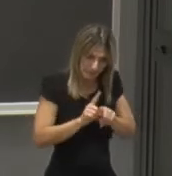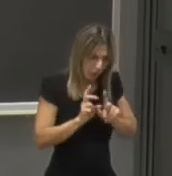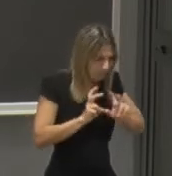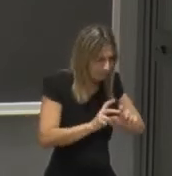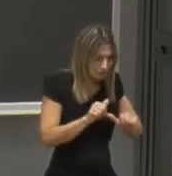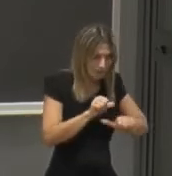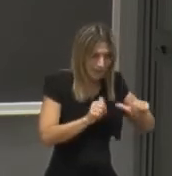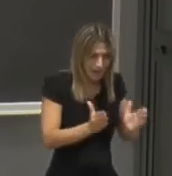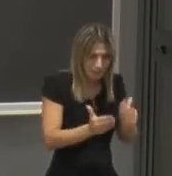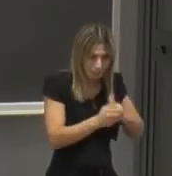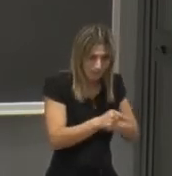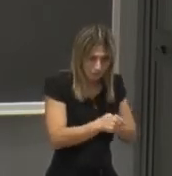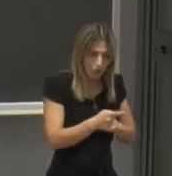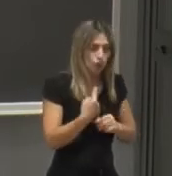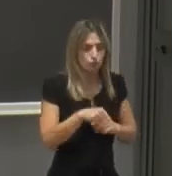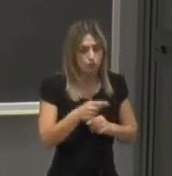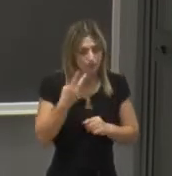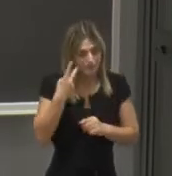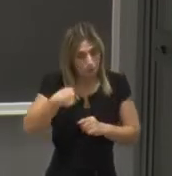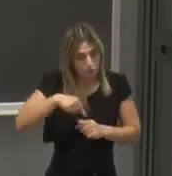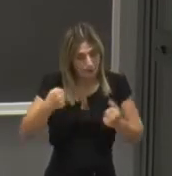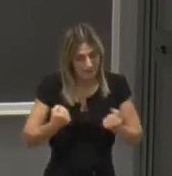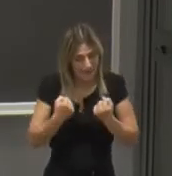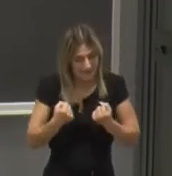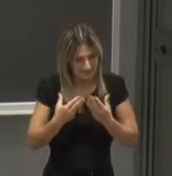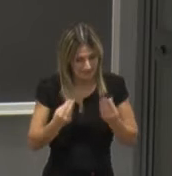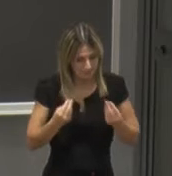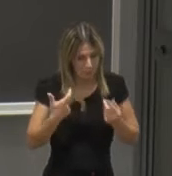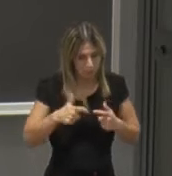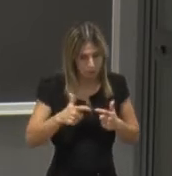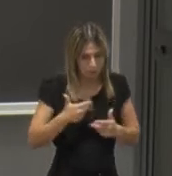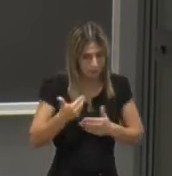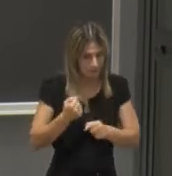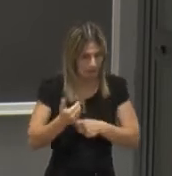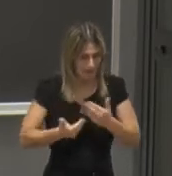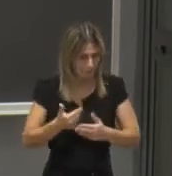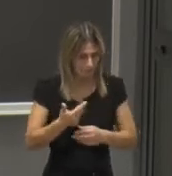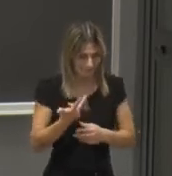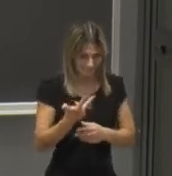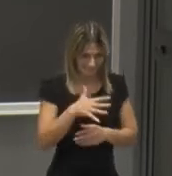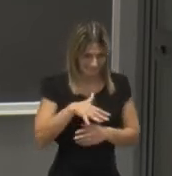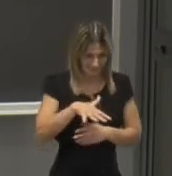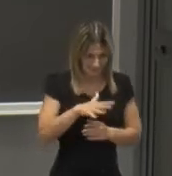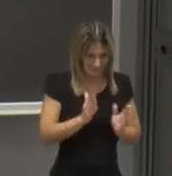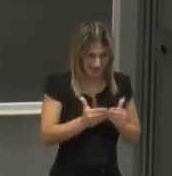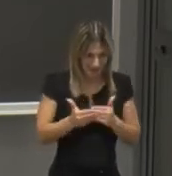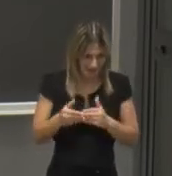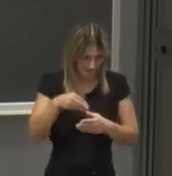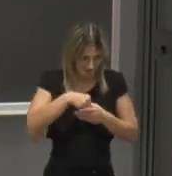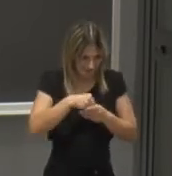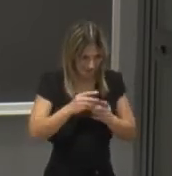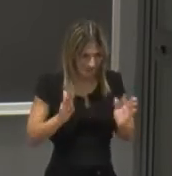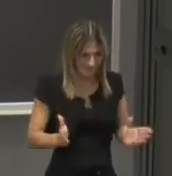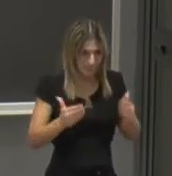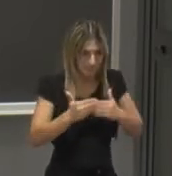laboratorio quindi questa è una questione che ci vede molto attivi perché le tre anime del dipartimento ovviamente hanno